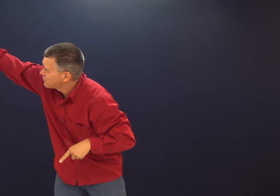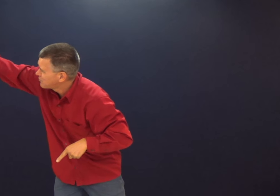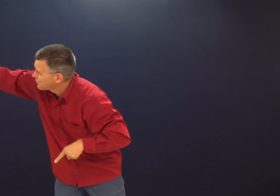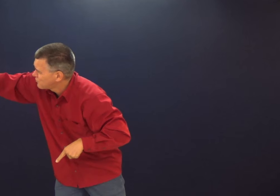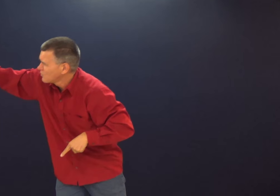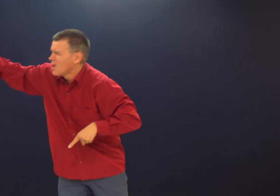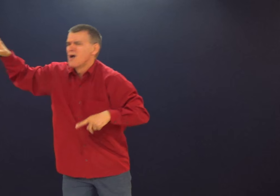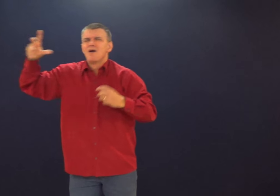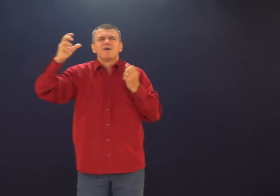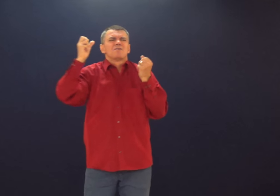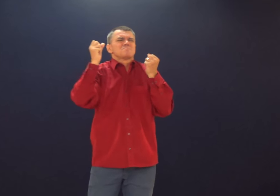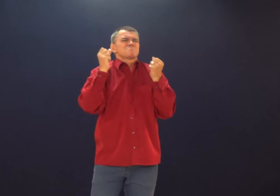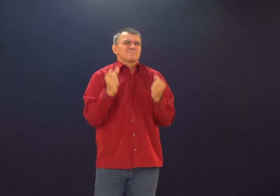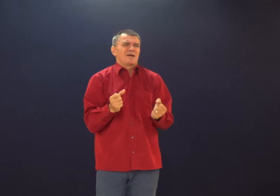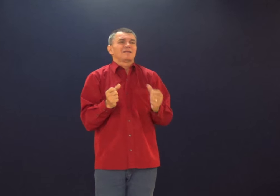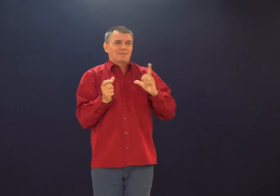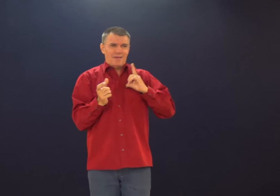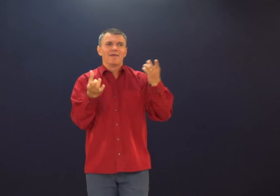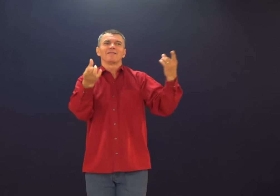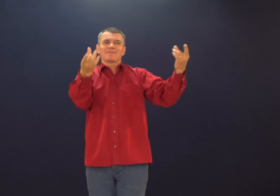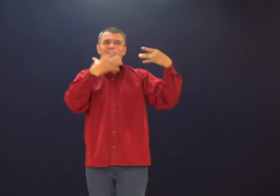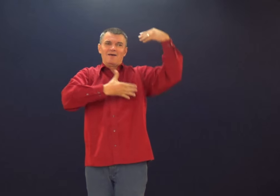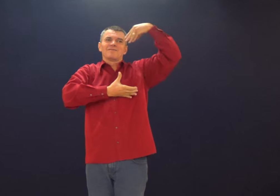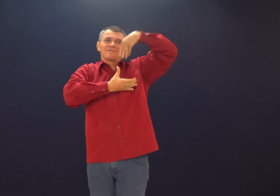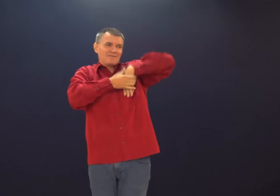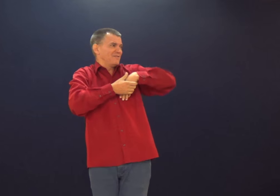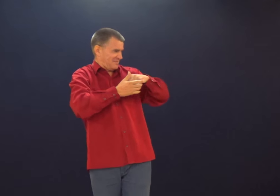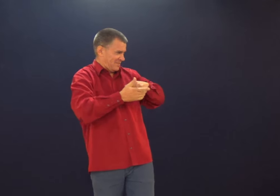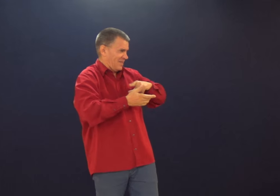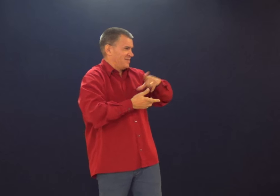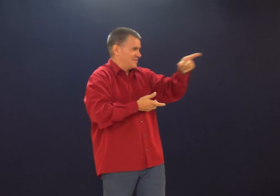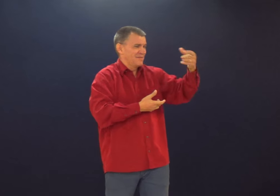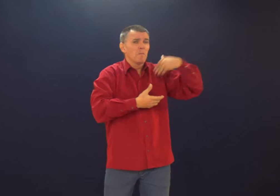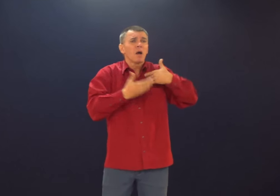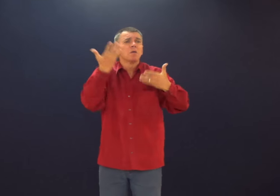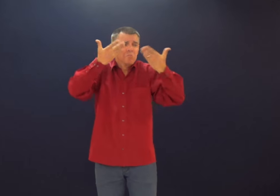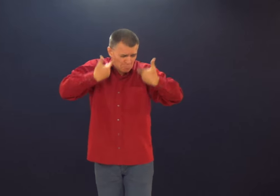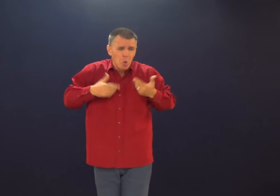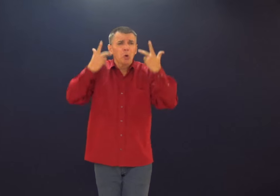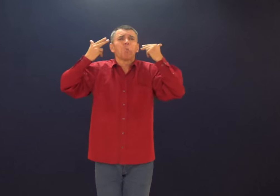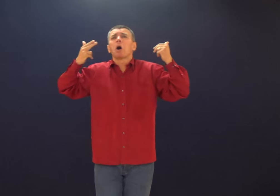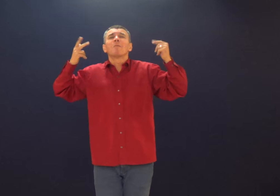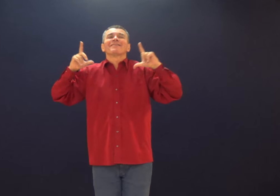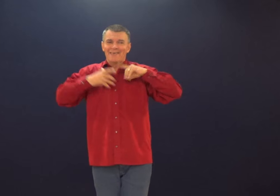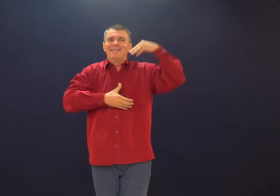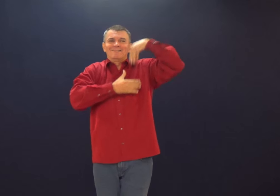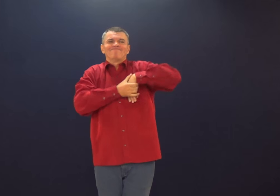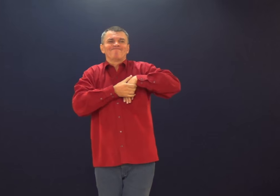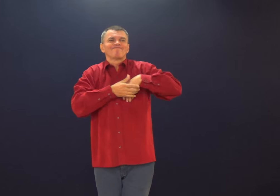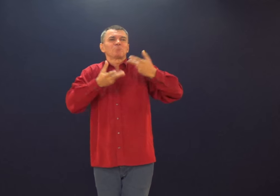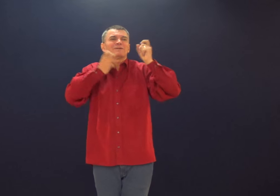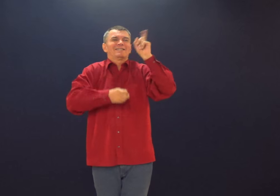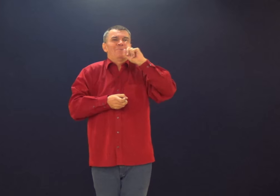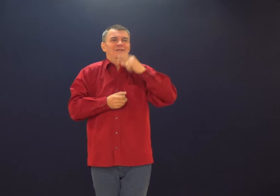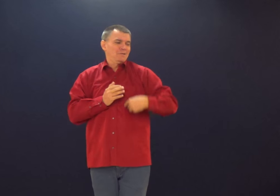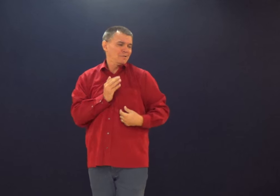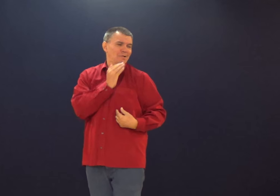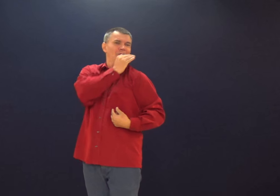Vocês viram ali tantas coisas que podem ser pecado e as vezes estão dentro de você, você as vezes não enxerga, você não